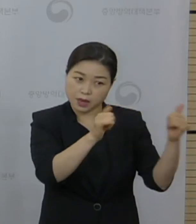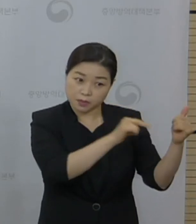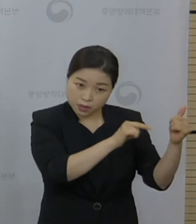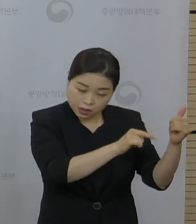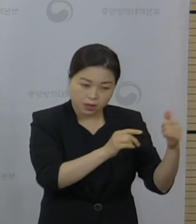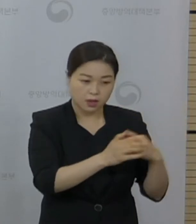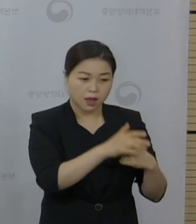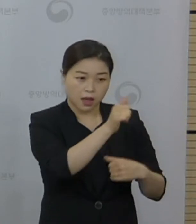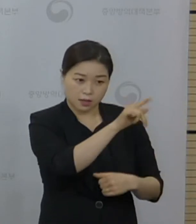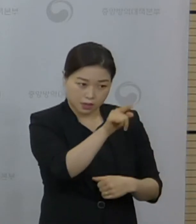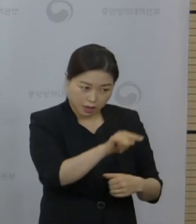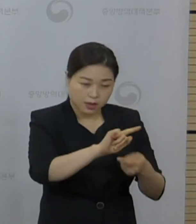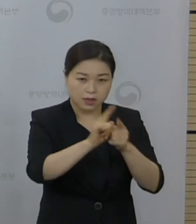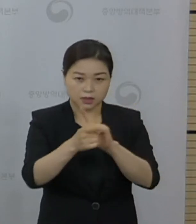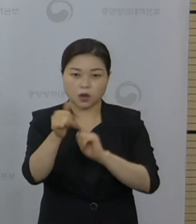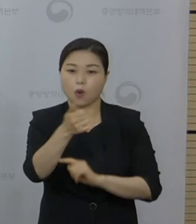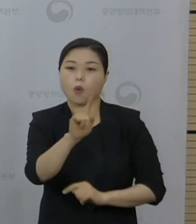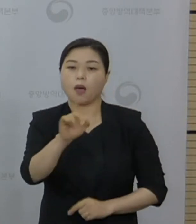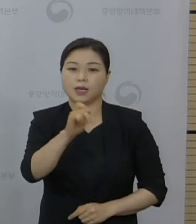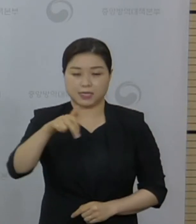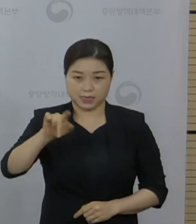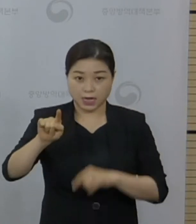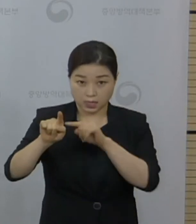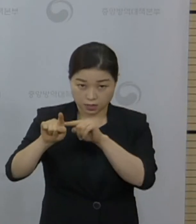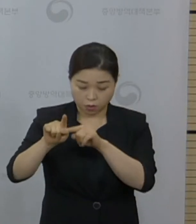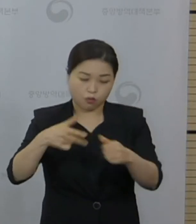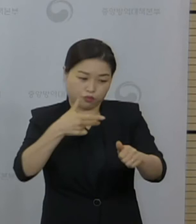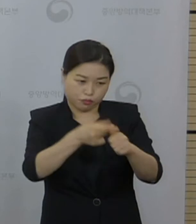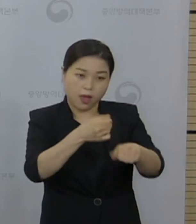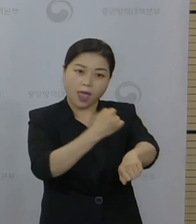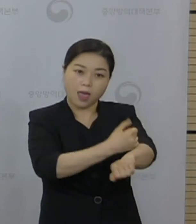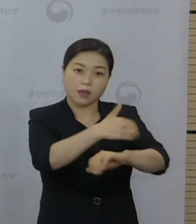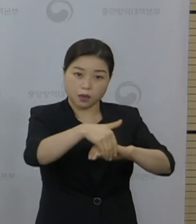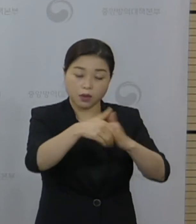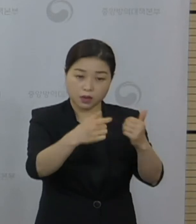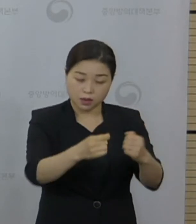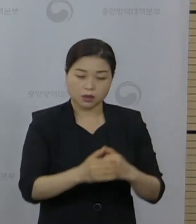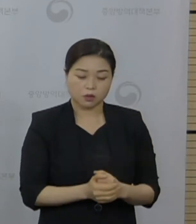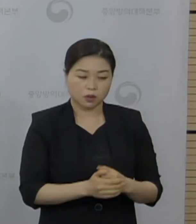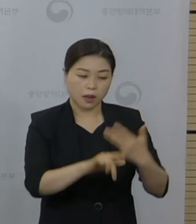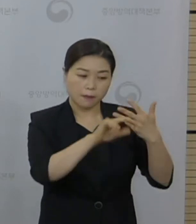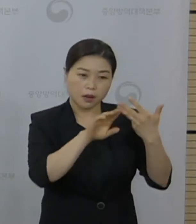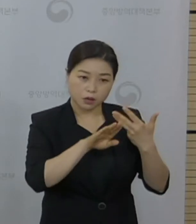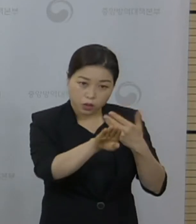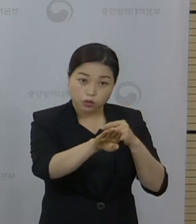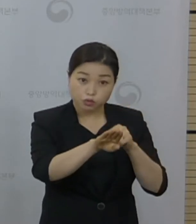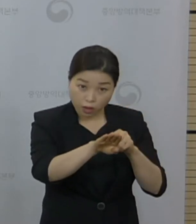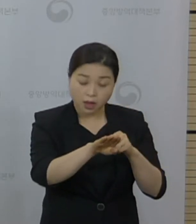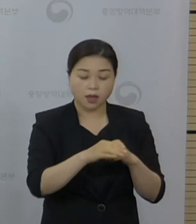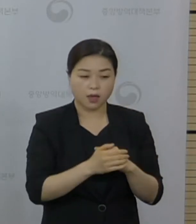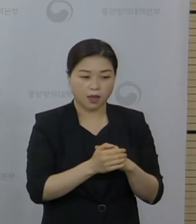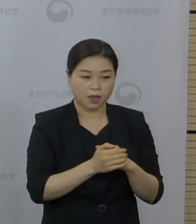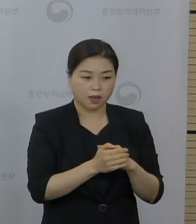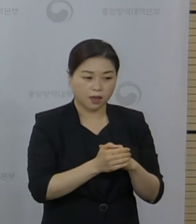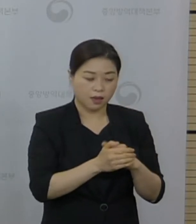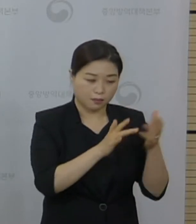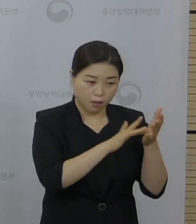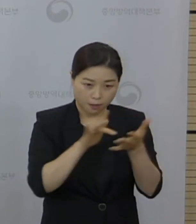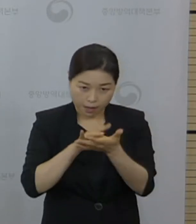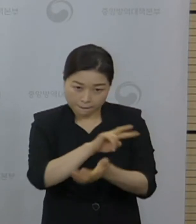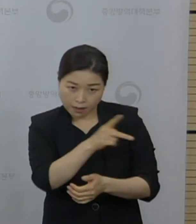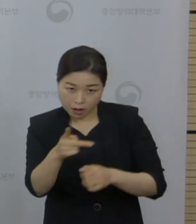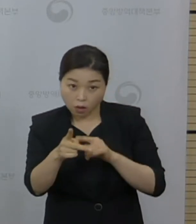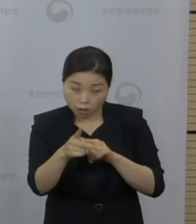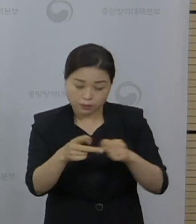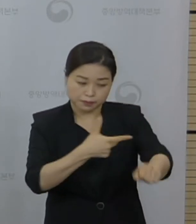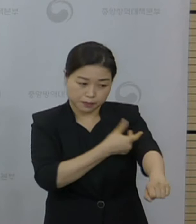화이자 백신으로 교차접종이 진행될 예정이고요. 이 밖의 8월 이후에 교차접종에 대한 계속